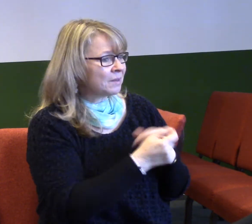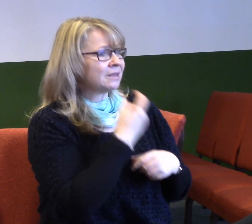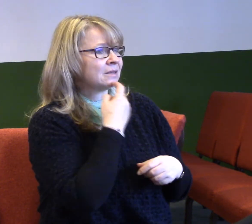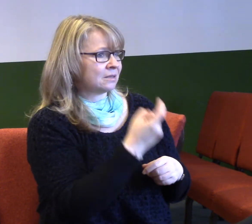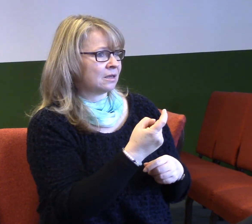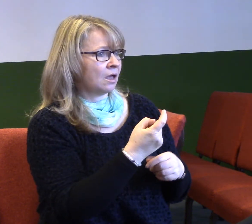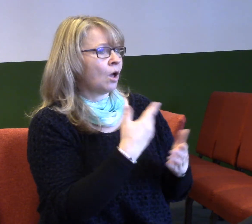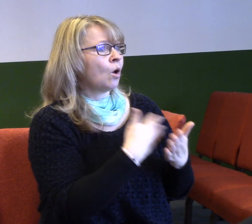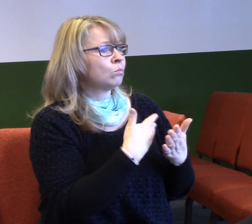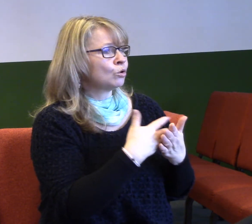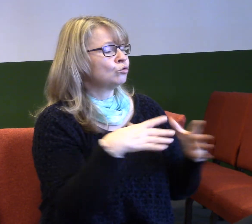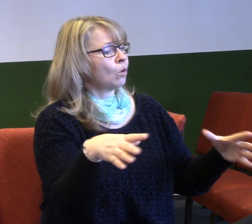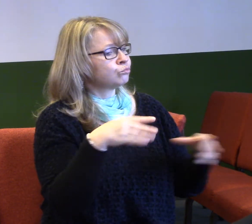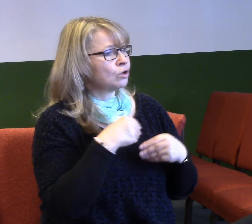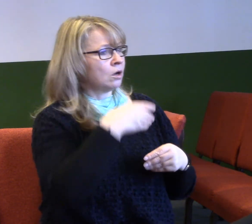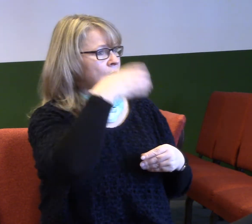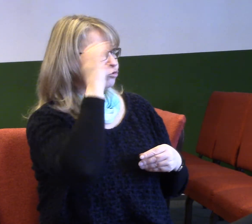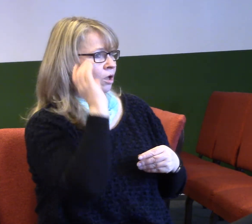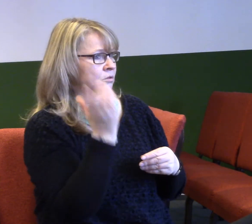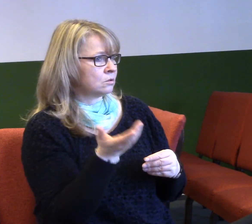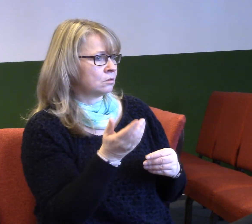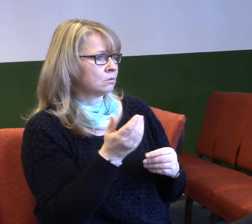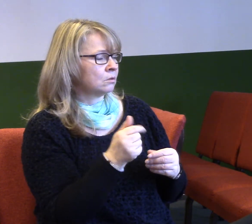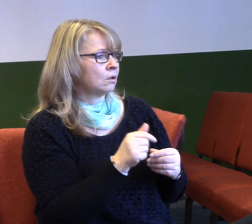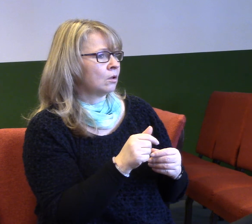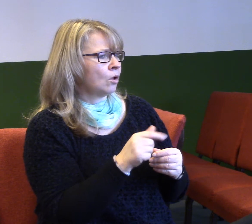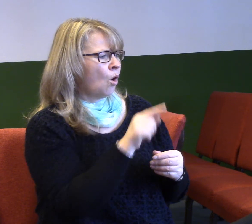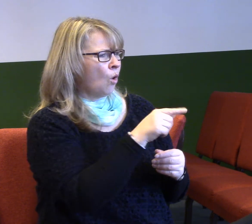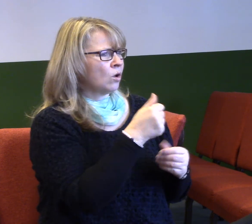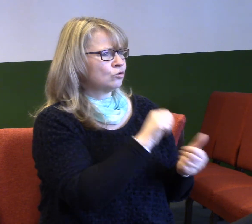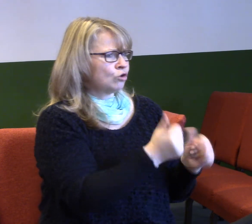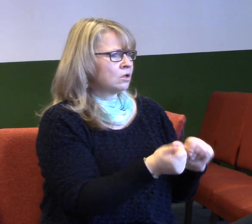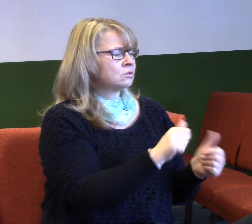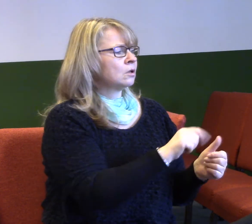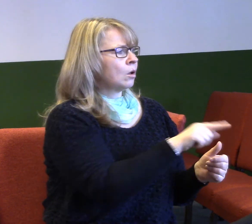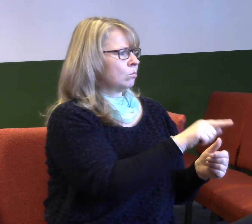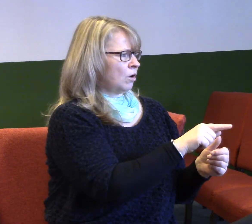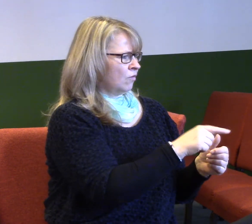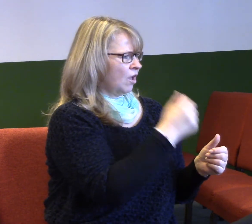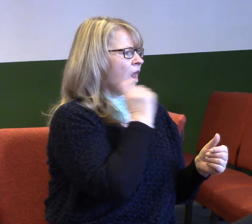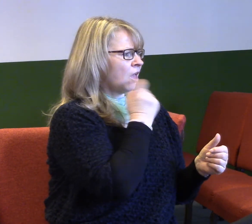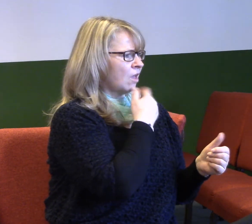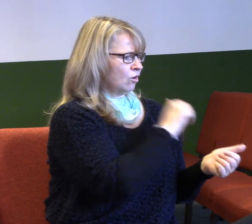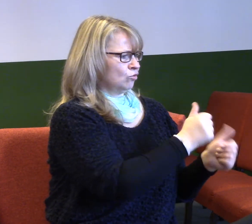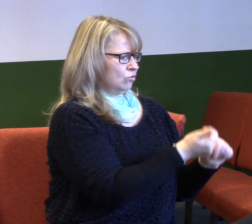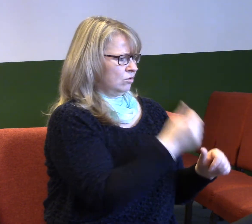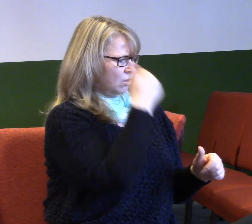křtít v Jordánu. Byl to podivín. Byl divný, jen kobilky. Učti, neměl